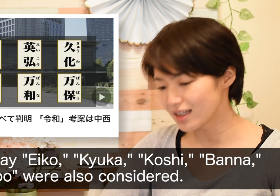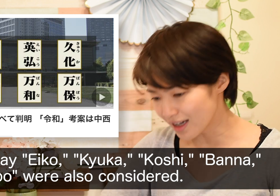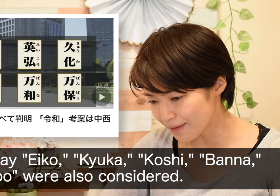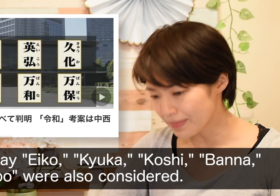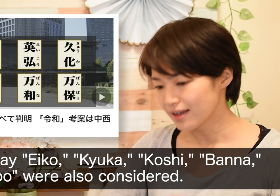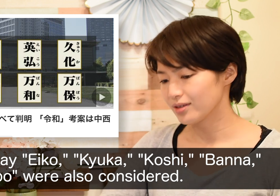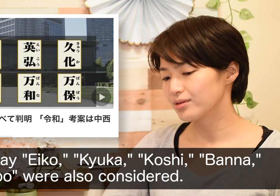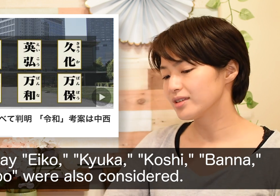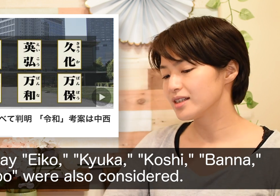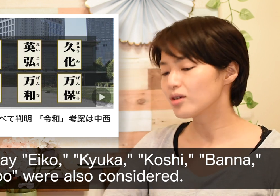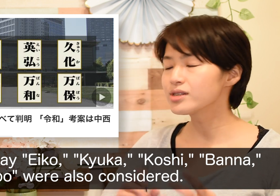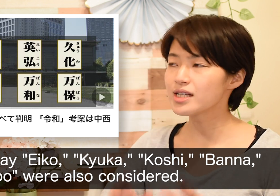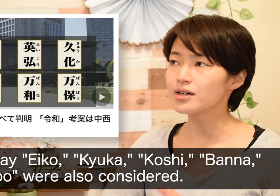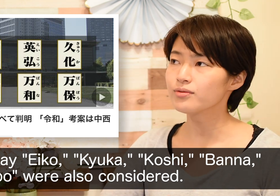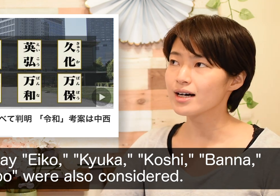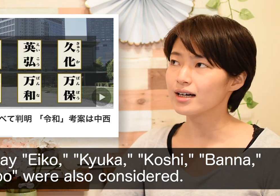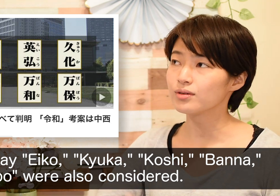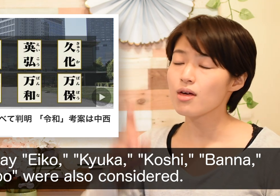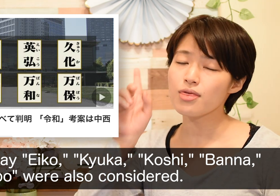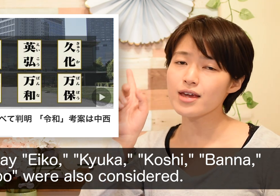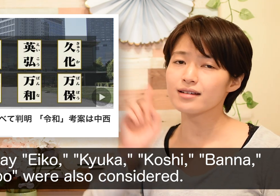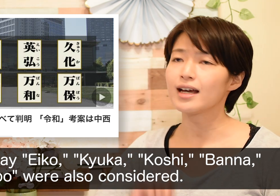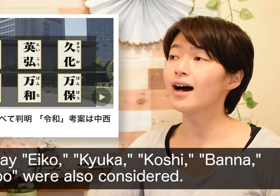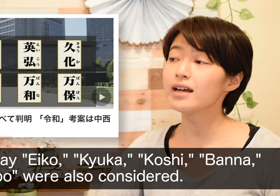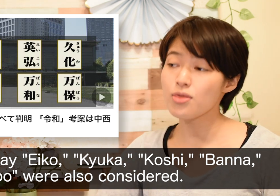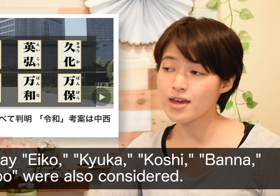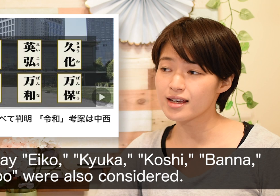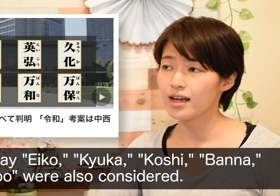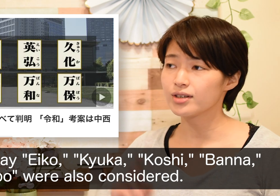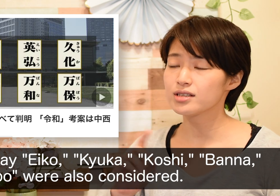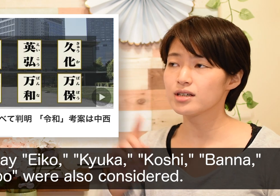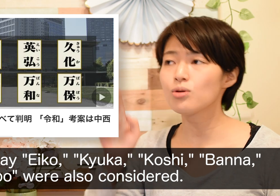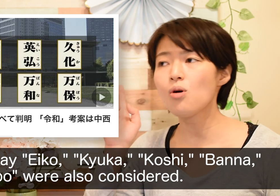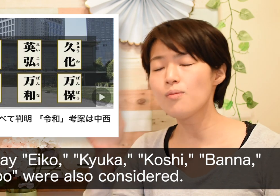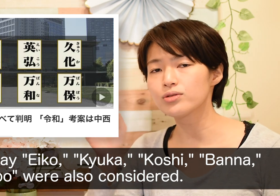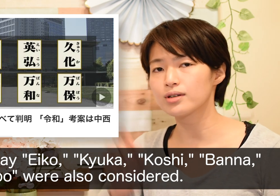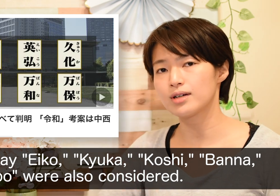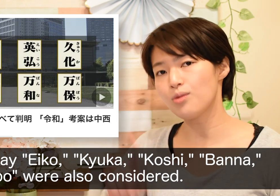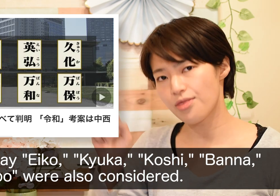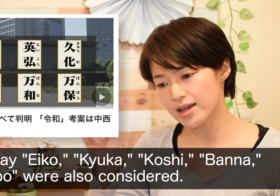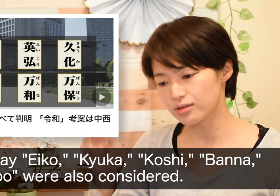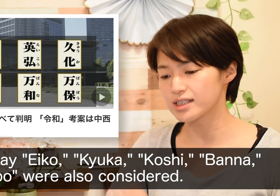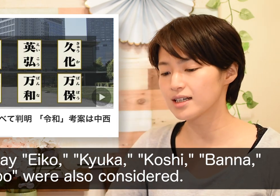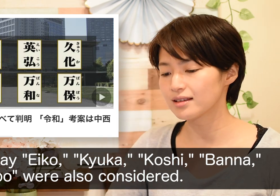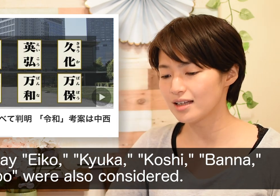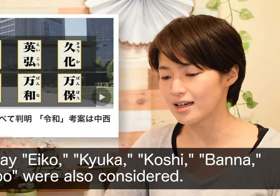れたということですねconsiderは、think、I think私はこう思うとかの、あのthinkとは違って